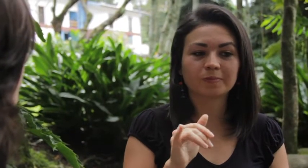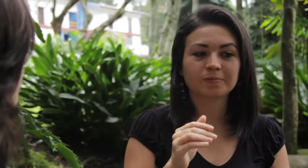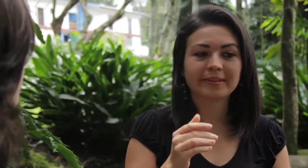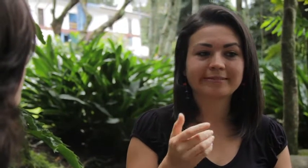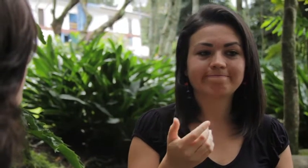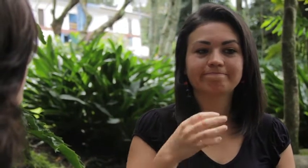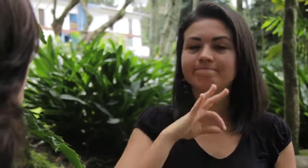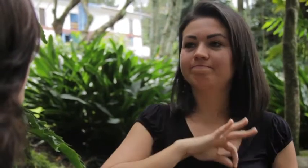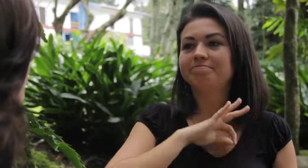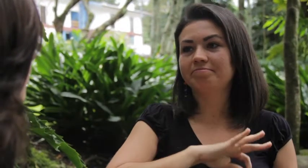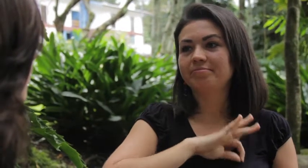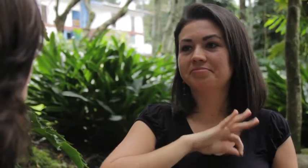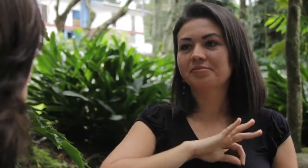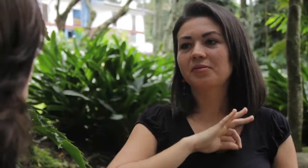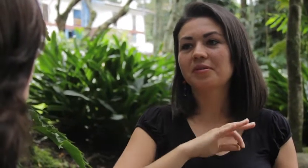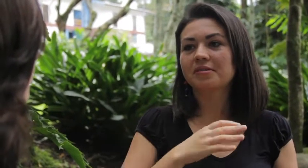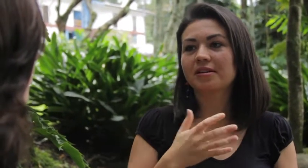Como Beneficiada